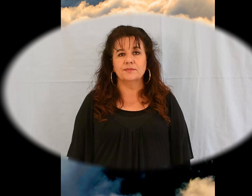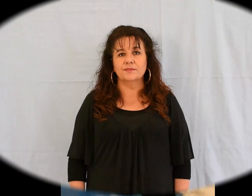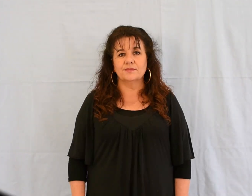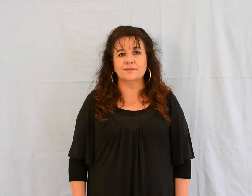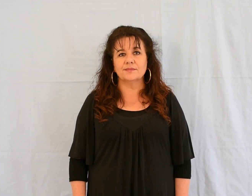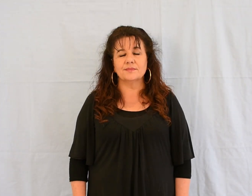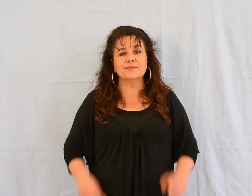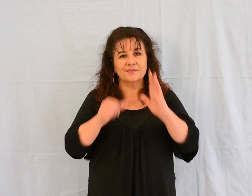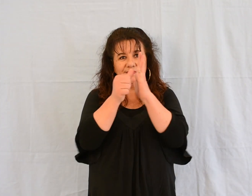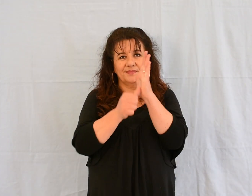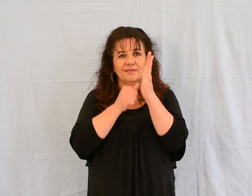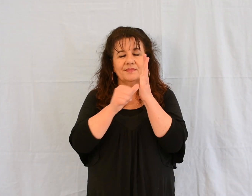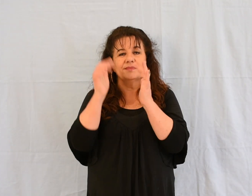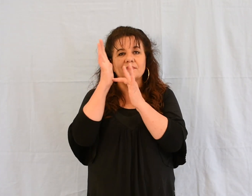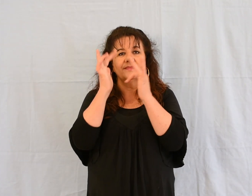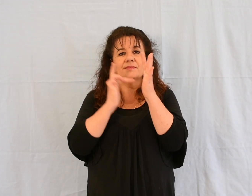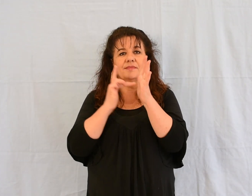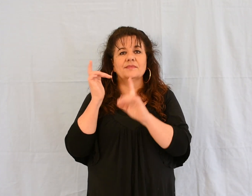L'Évangile de Jésus Christ selon saint Marc